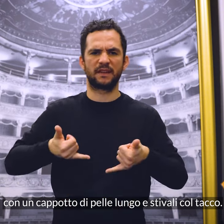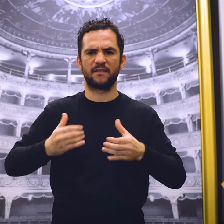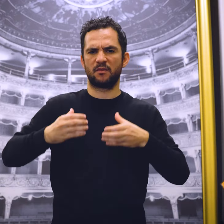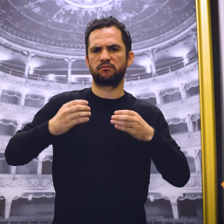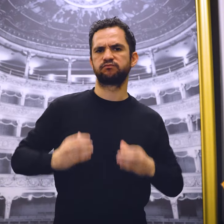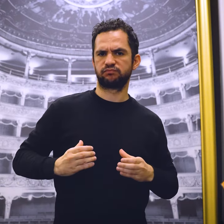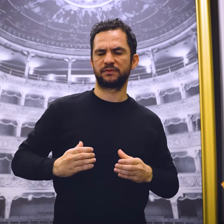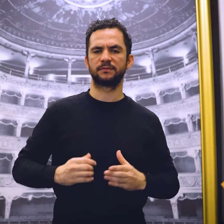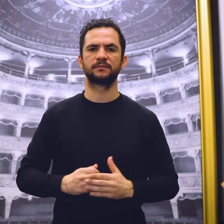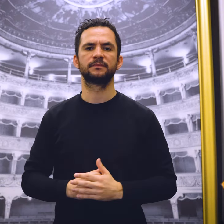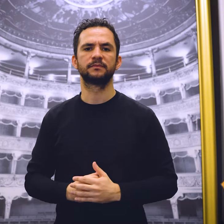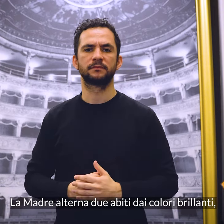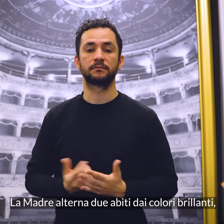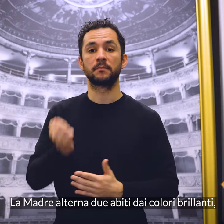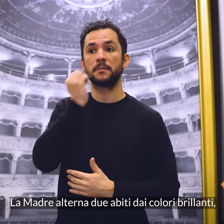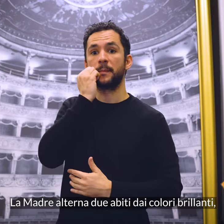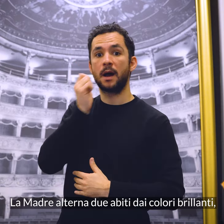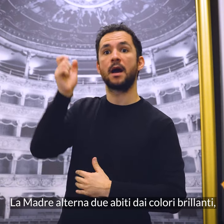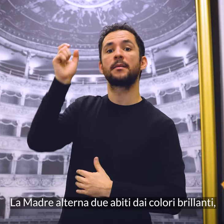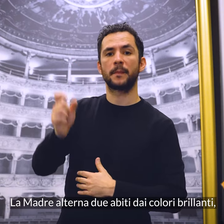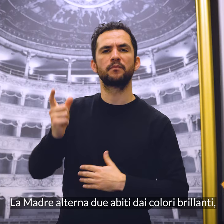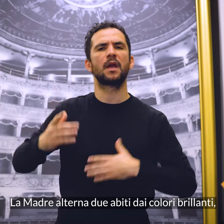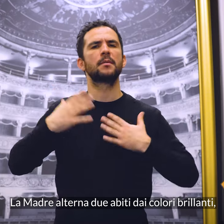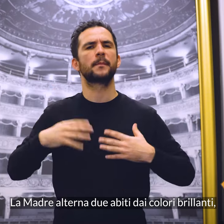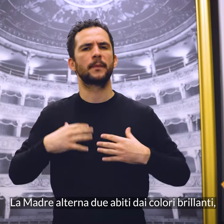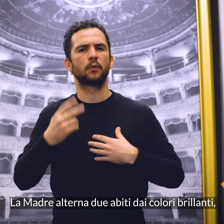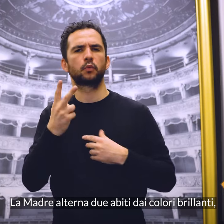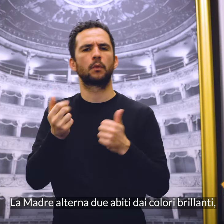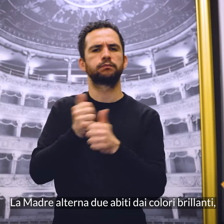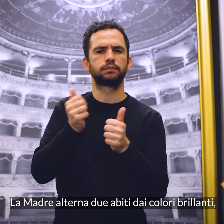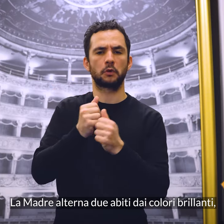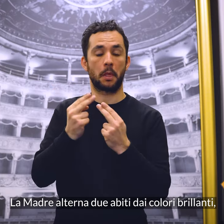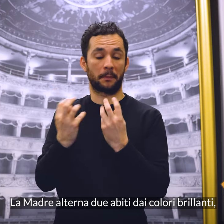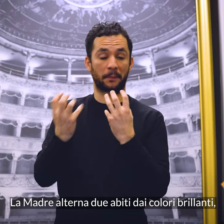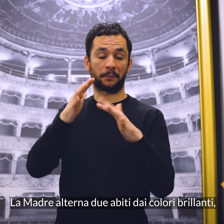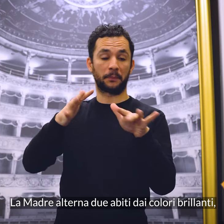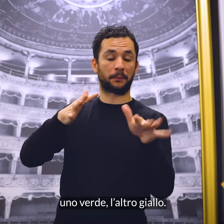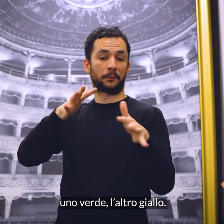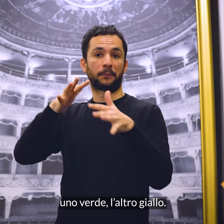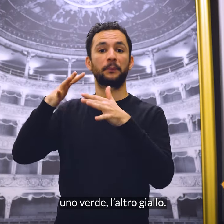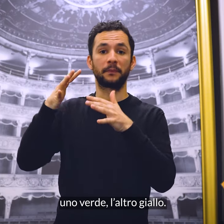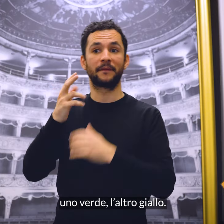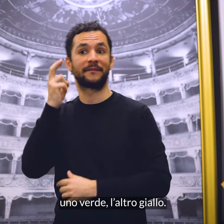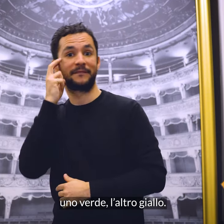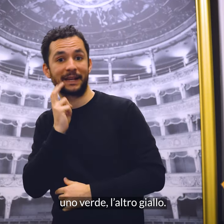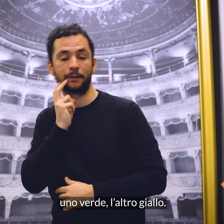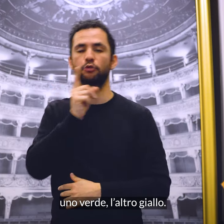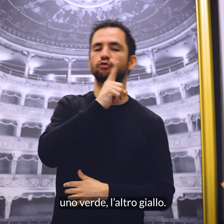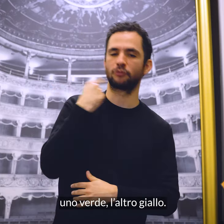La madre alterna due abiti dai colori brillanti, uno verde, l'altro giallo.